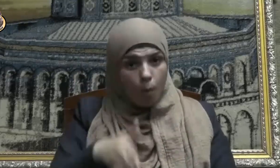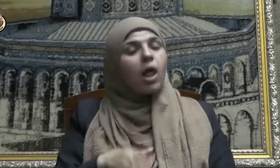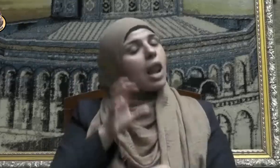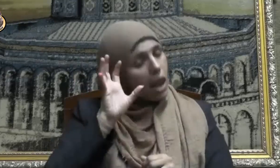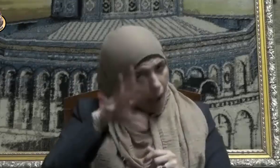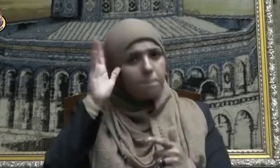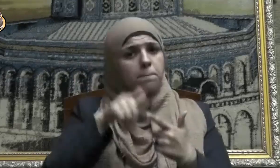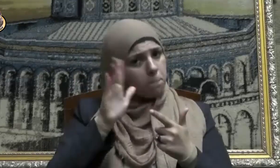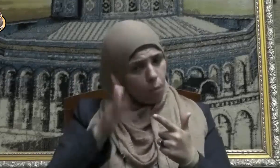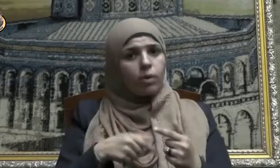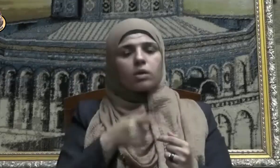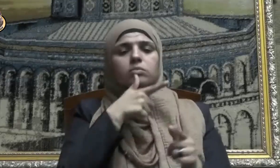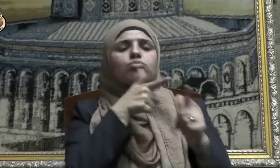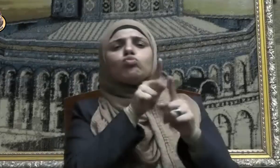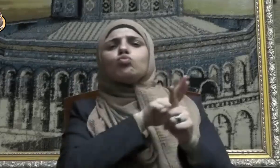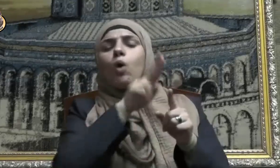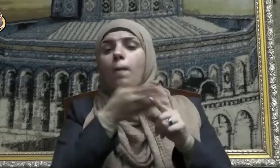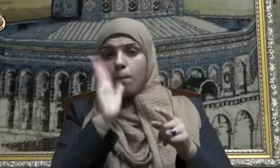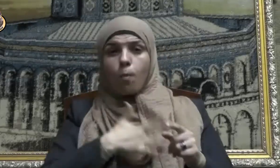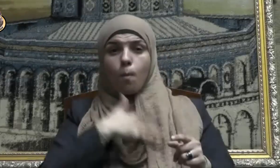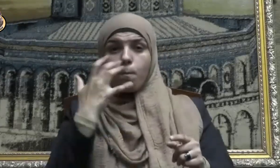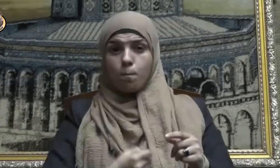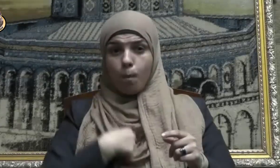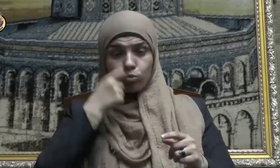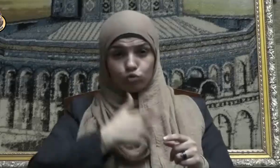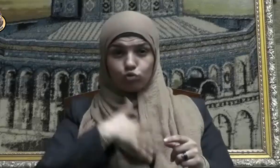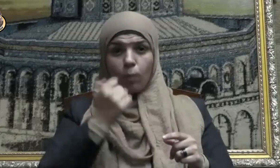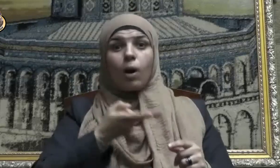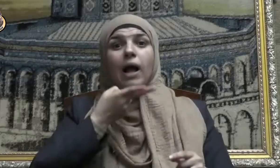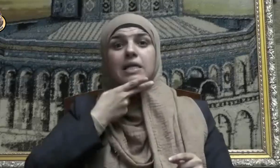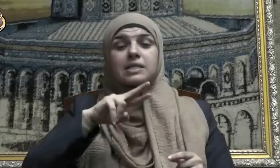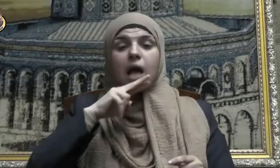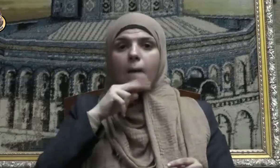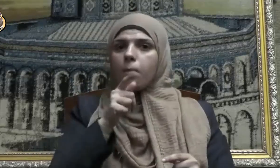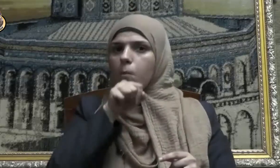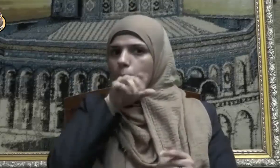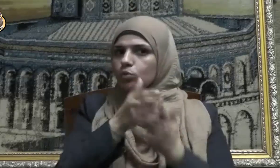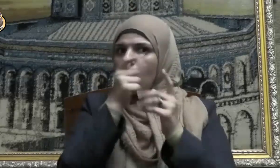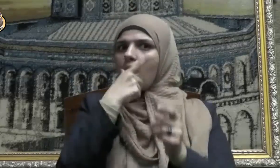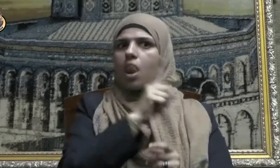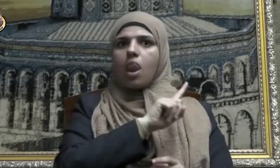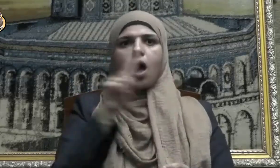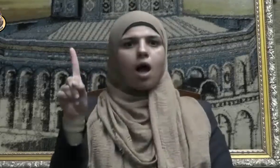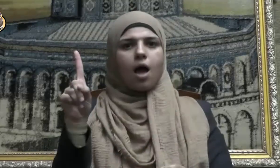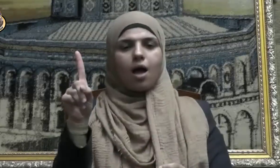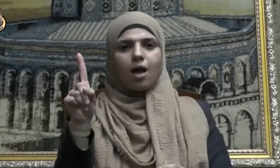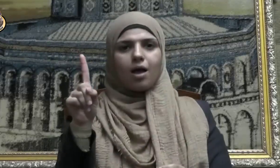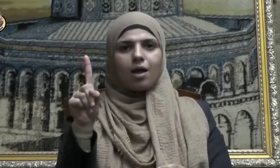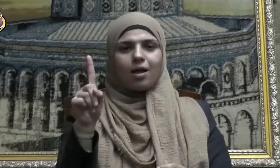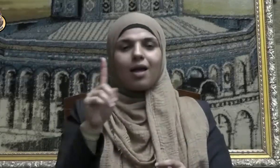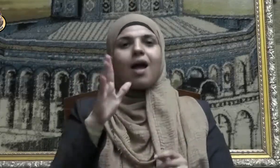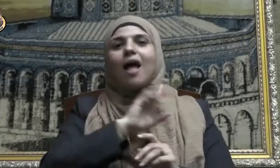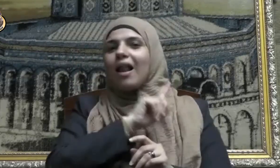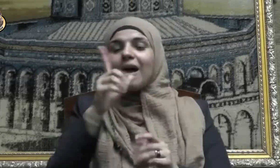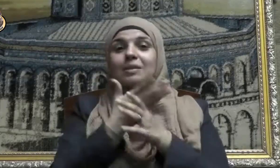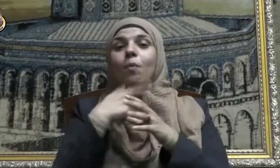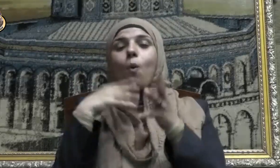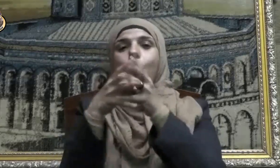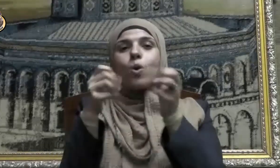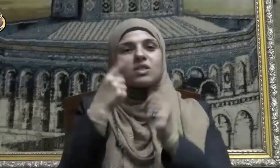فقيل له أيكون المؤمن كذابا فقال لا ووصف أبو بكر رضي الله